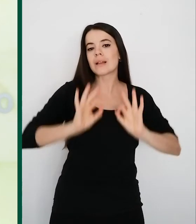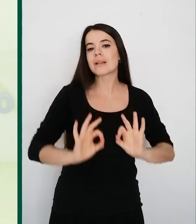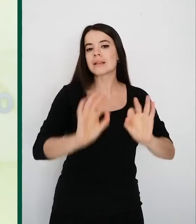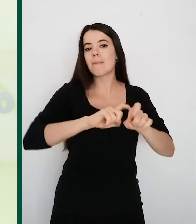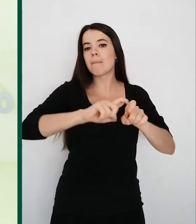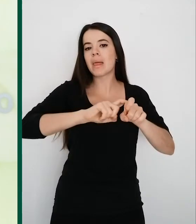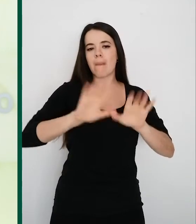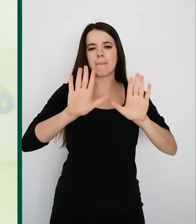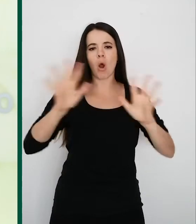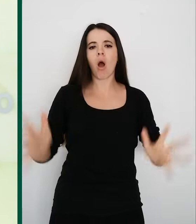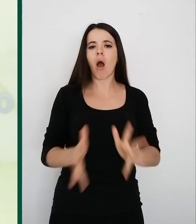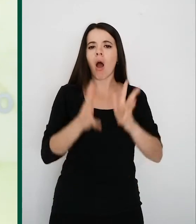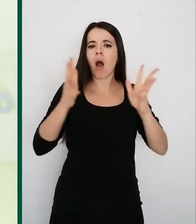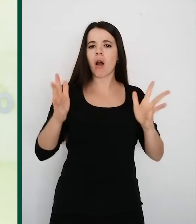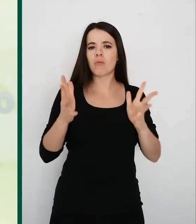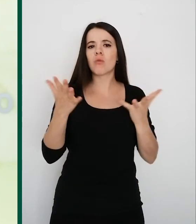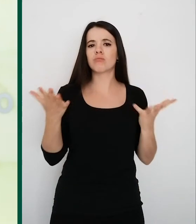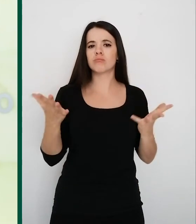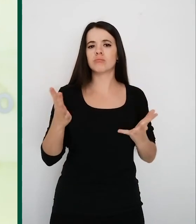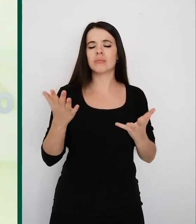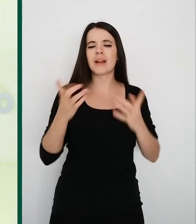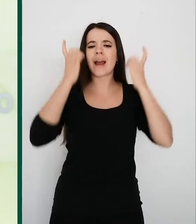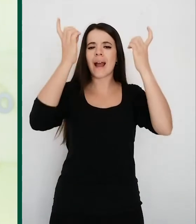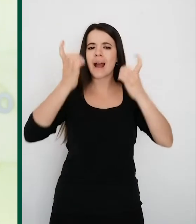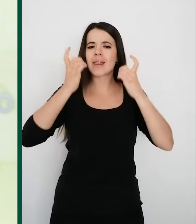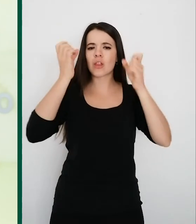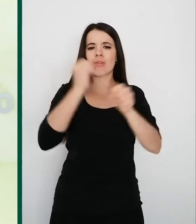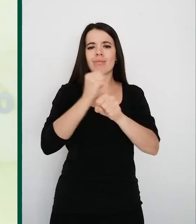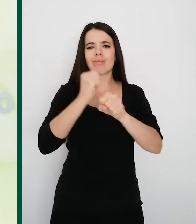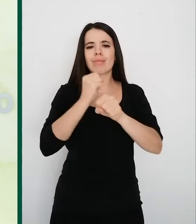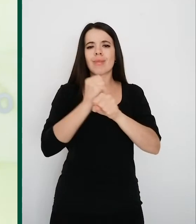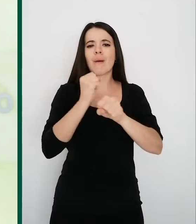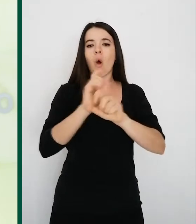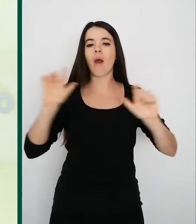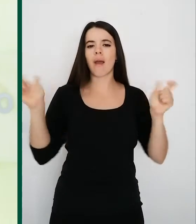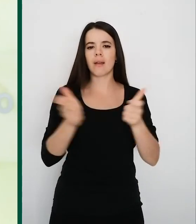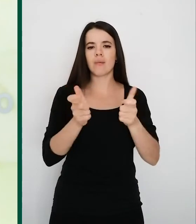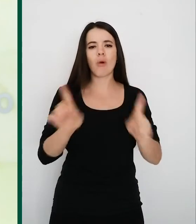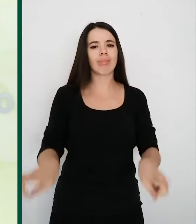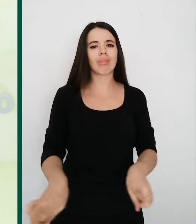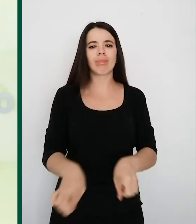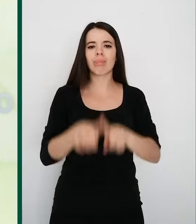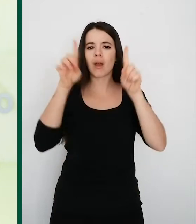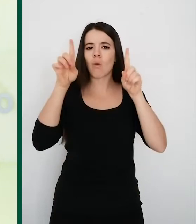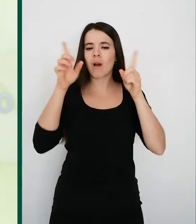con buen ánimo. Ha sido un verdadero ejercicio de trabajo, equipo, sin importar además las diferencias